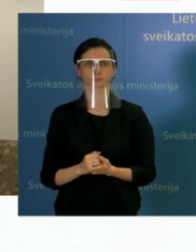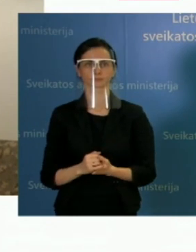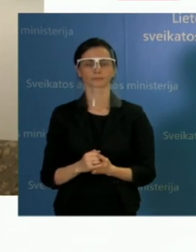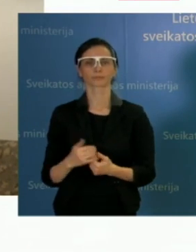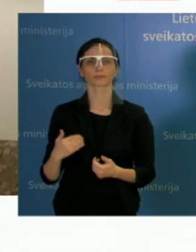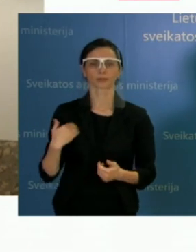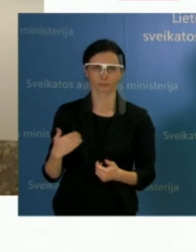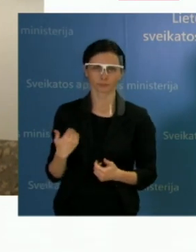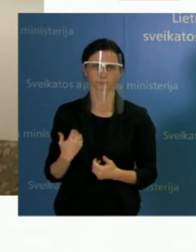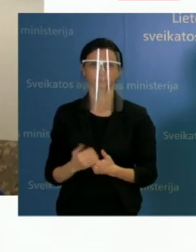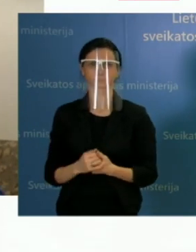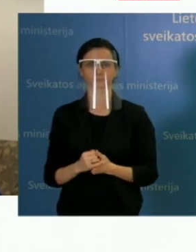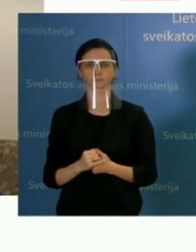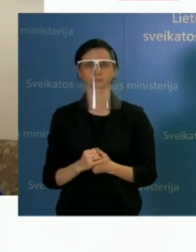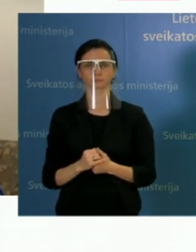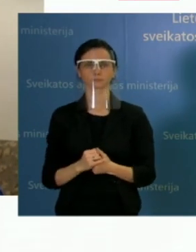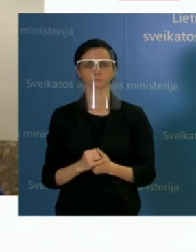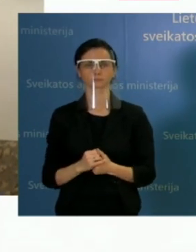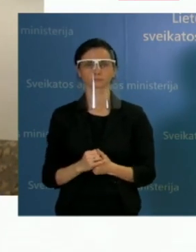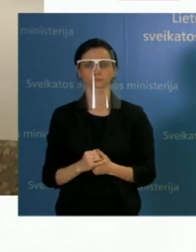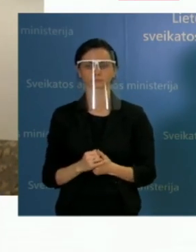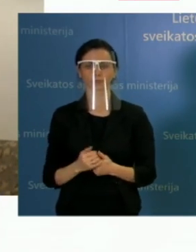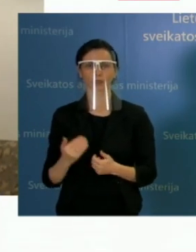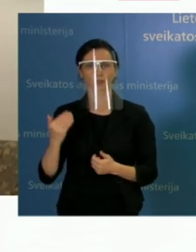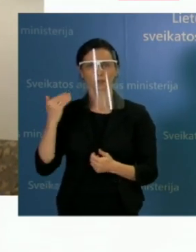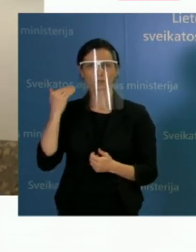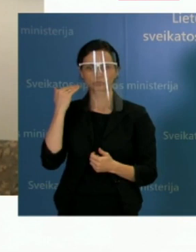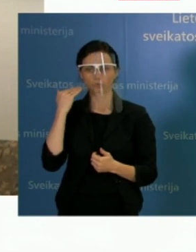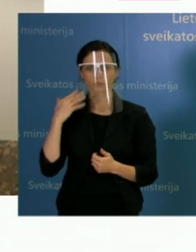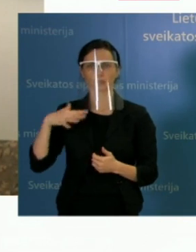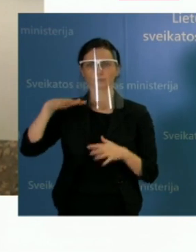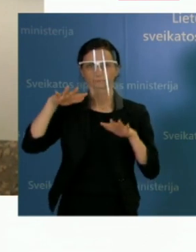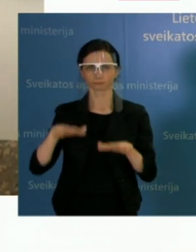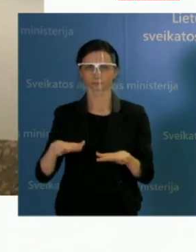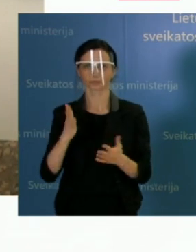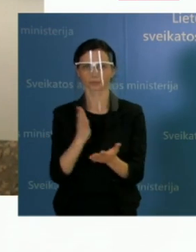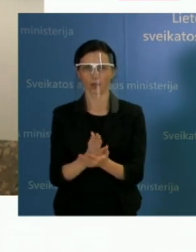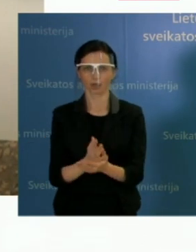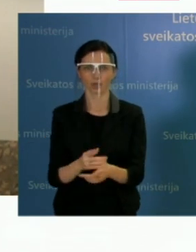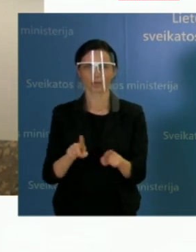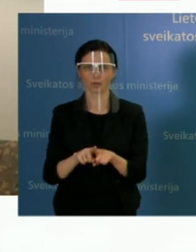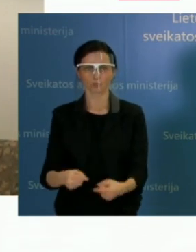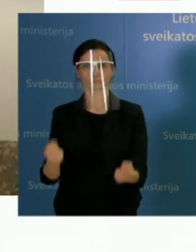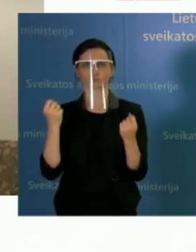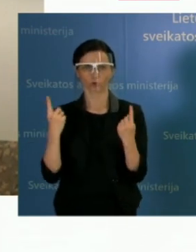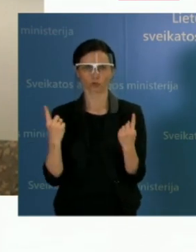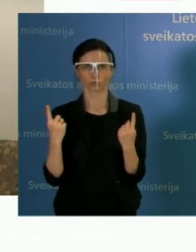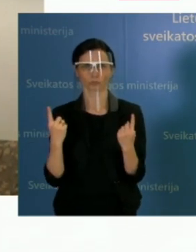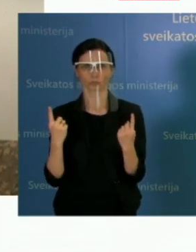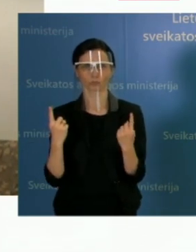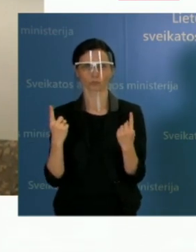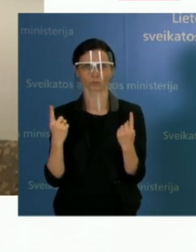Na, Šiauliai turbūt yra priešakinėse linijose, jau kalbame apie Lietuvą visumoje,